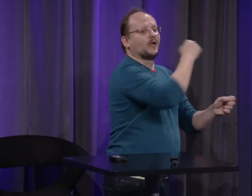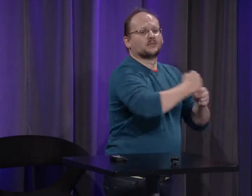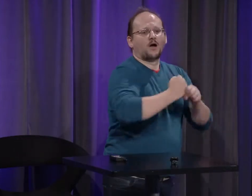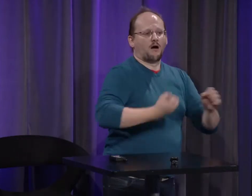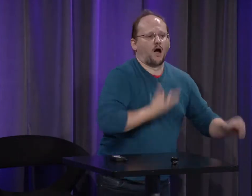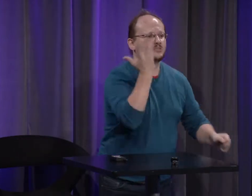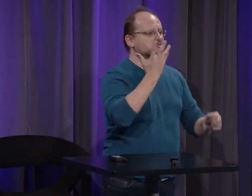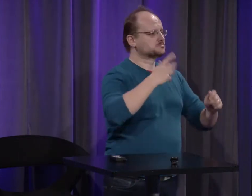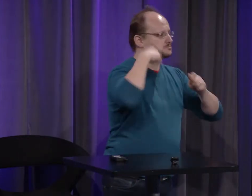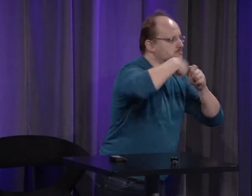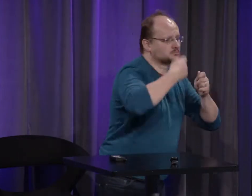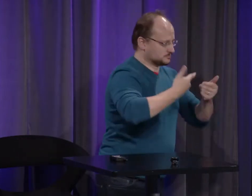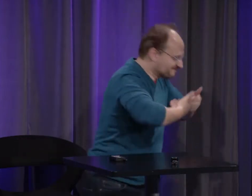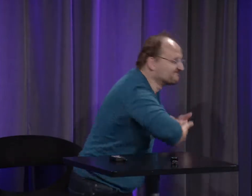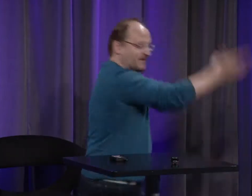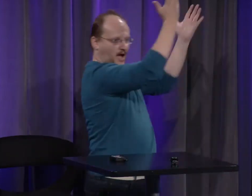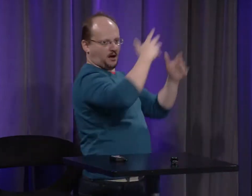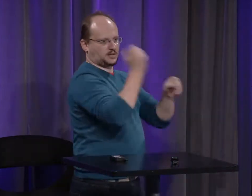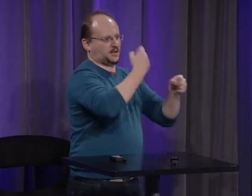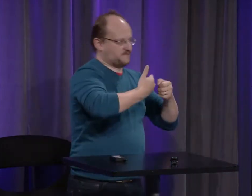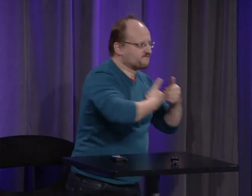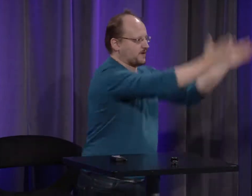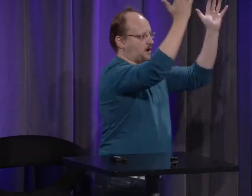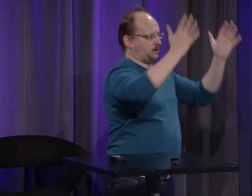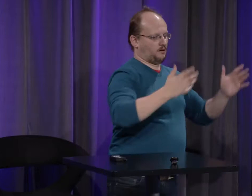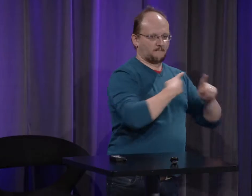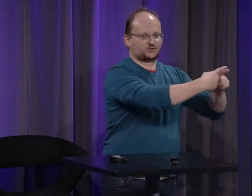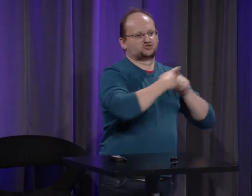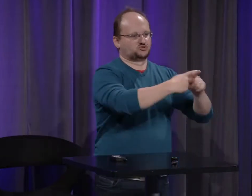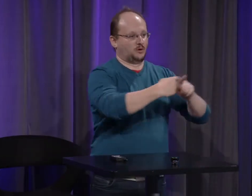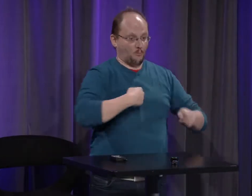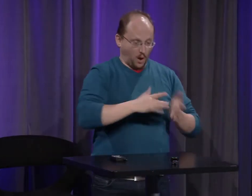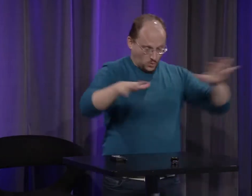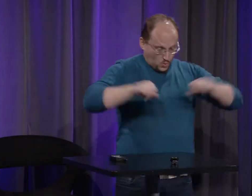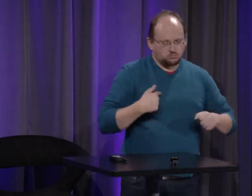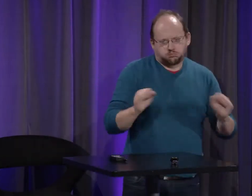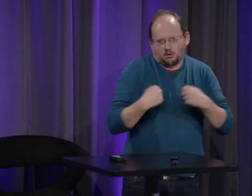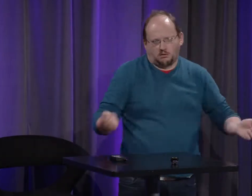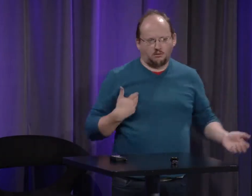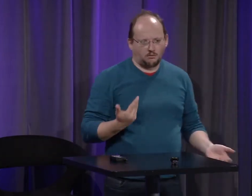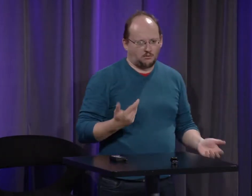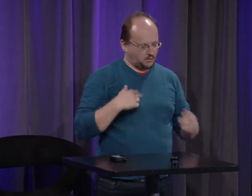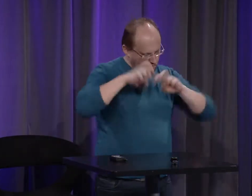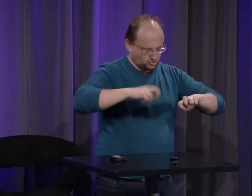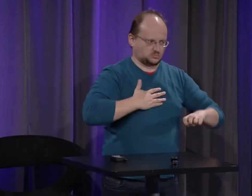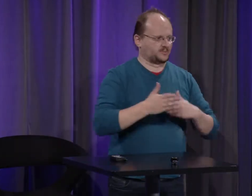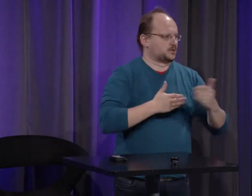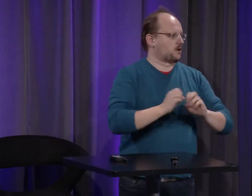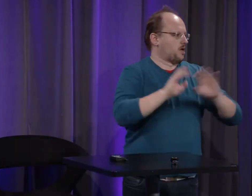trouver de creuser et après aux réalisateurs aux créateurs aux cinéastes de faire moi je ne peux pas tout faire